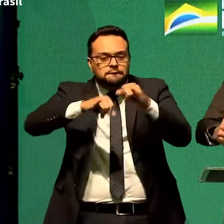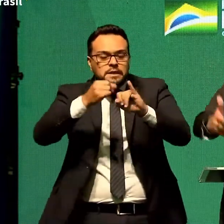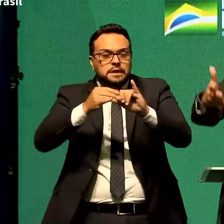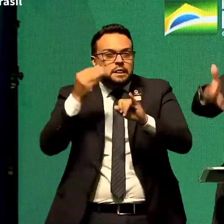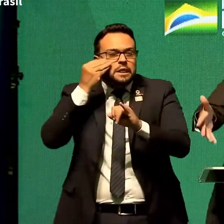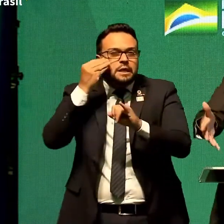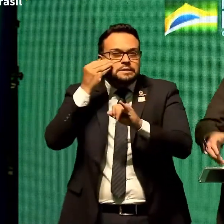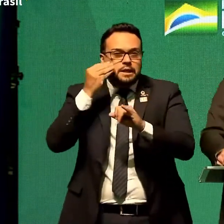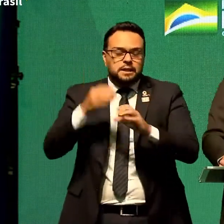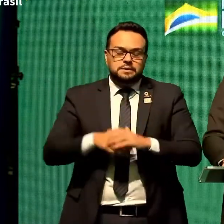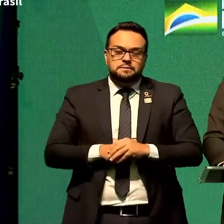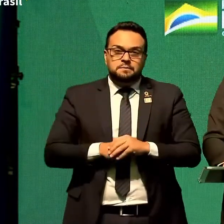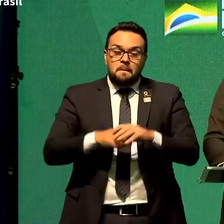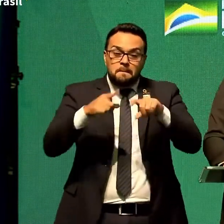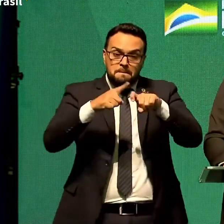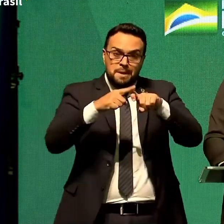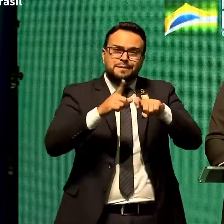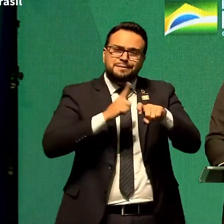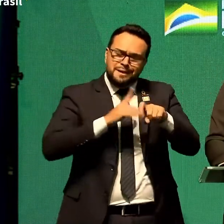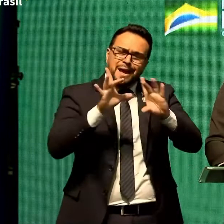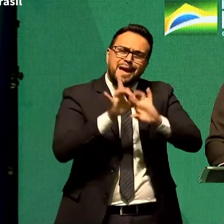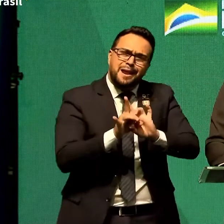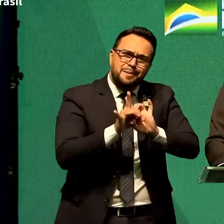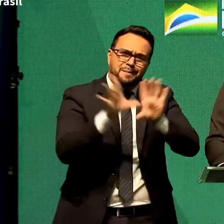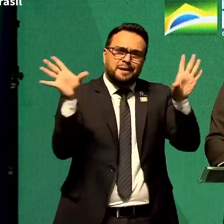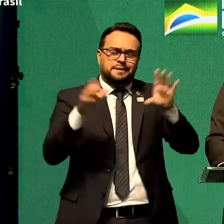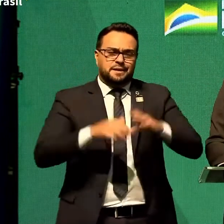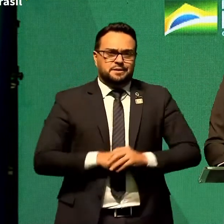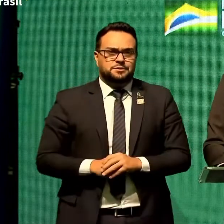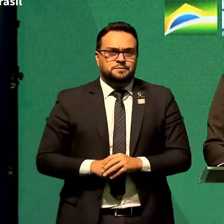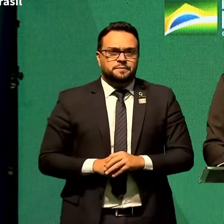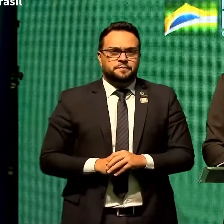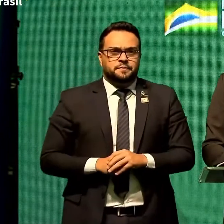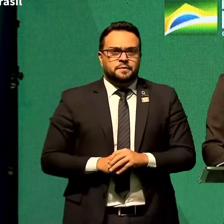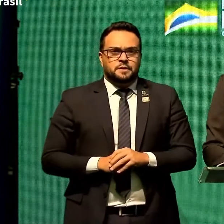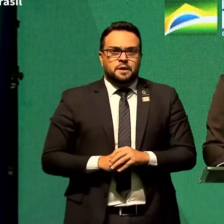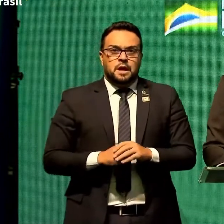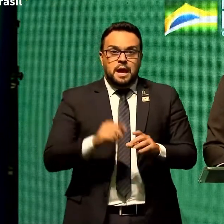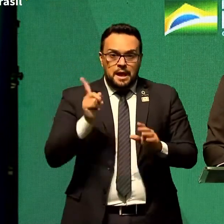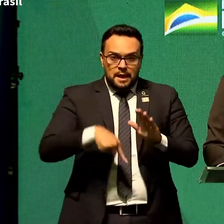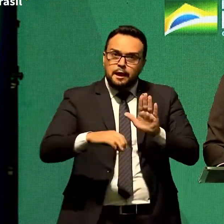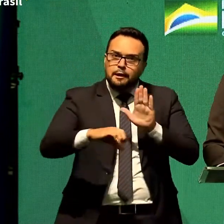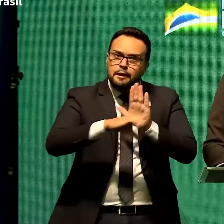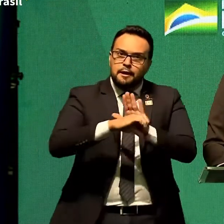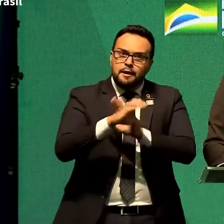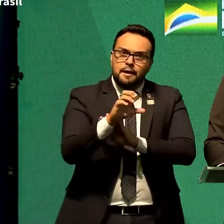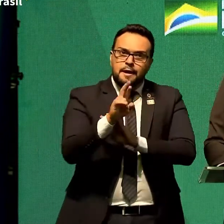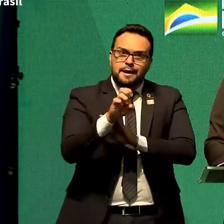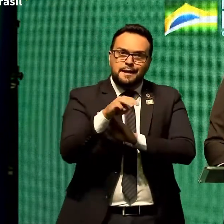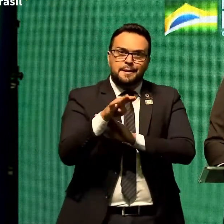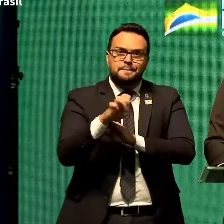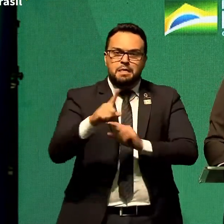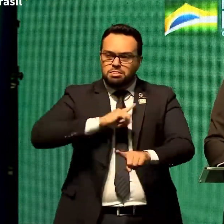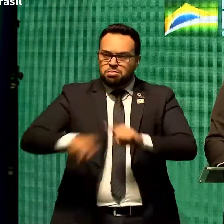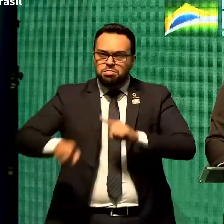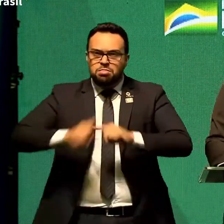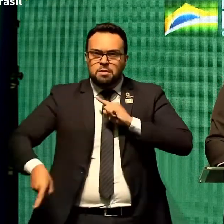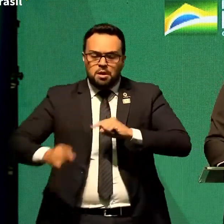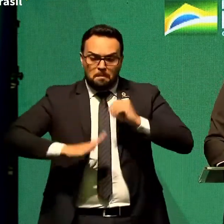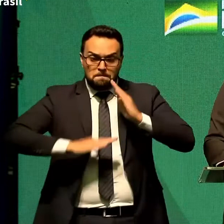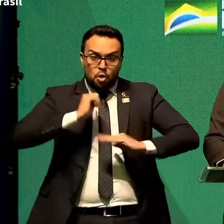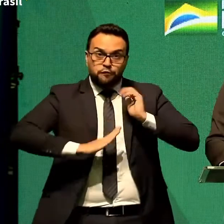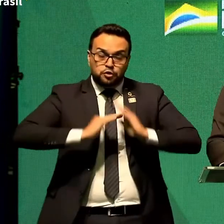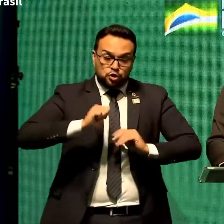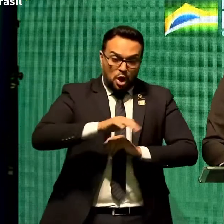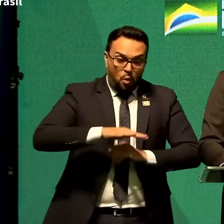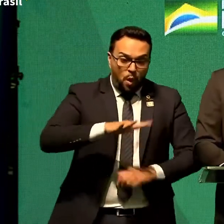E o médico tem essa liberdade. Tem que ter. É um crime querer tolher a liberdade de um profissional